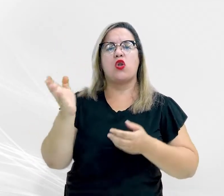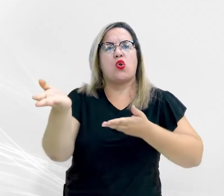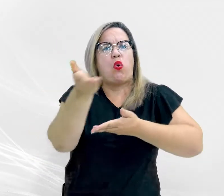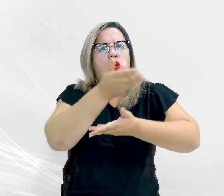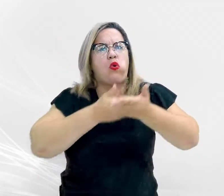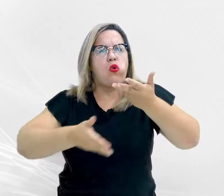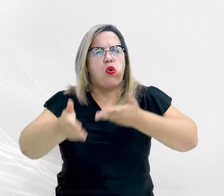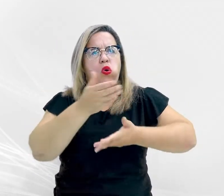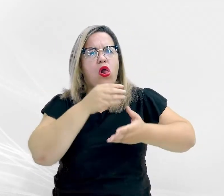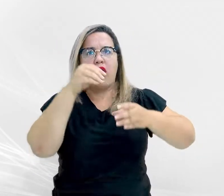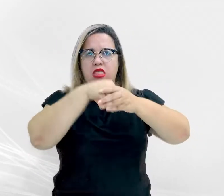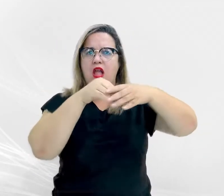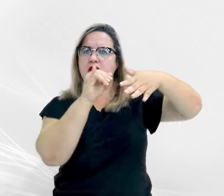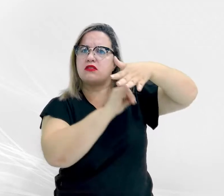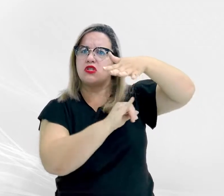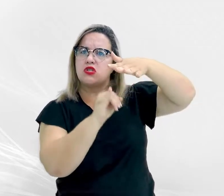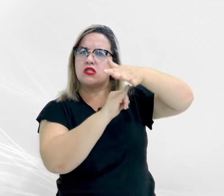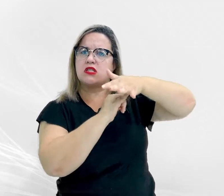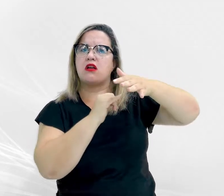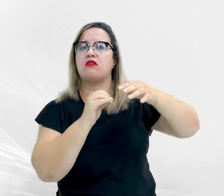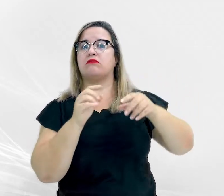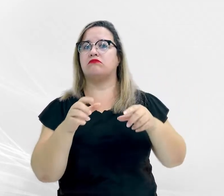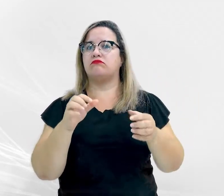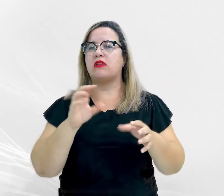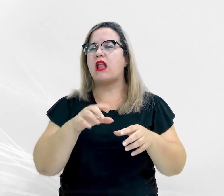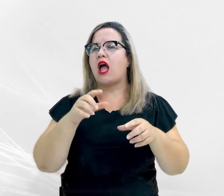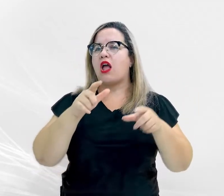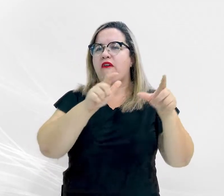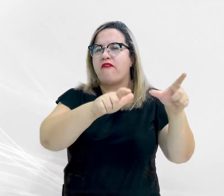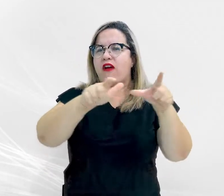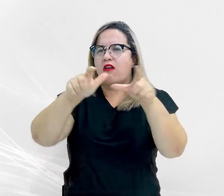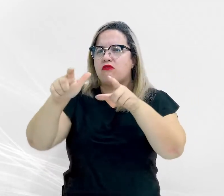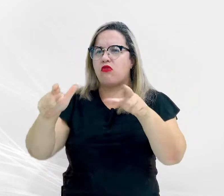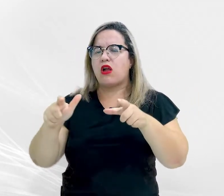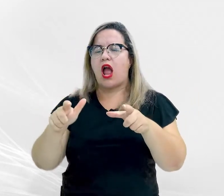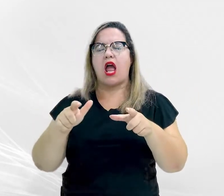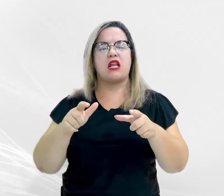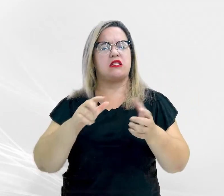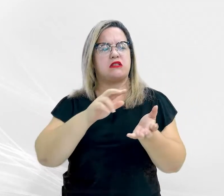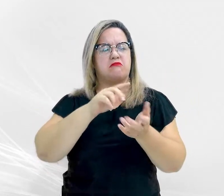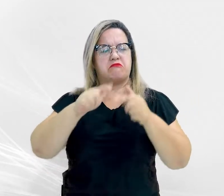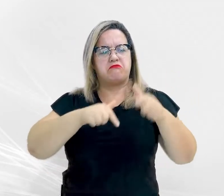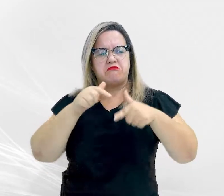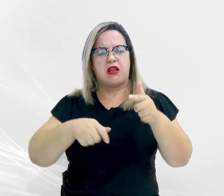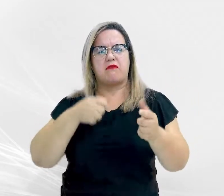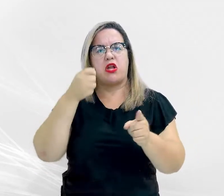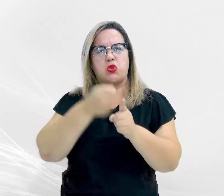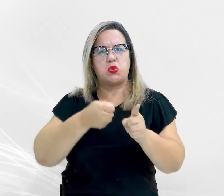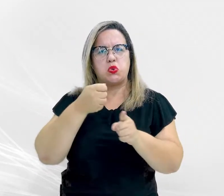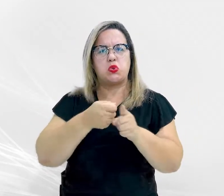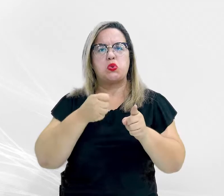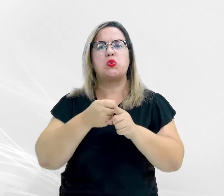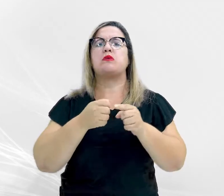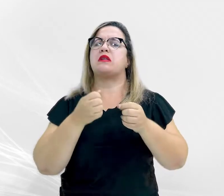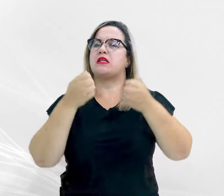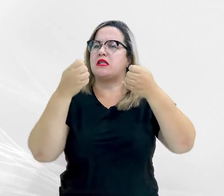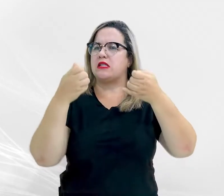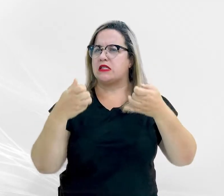com o Congresso, o Poder Executivo e na atuação junto aos tribunais superiores, afirmou o secretário-geral do Ministério Público de Mato